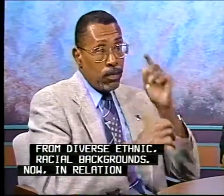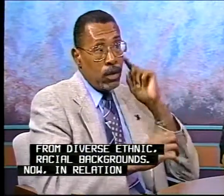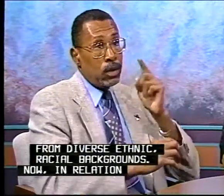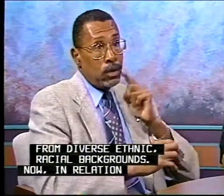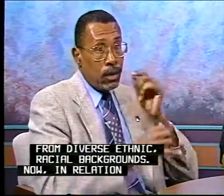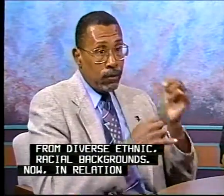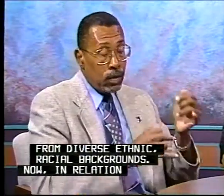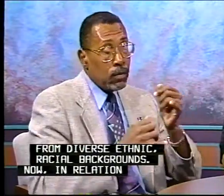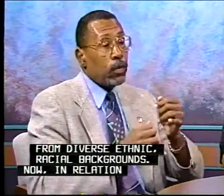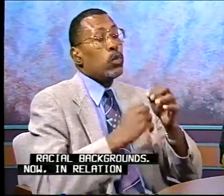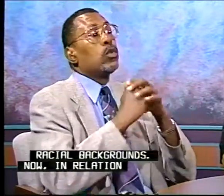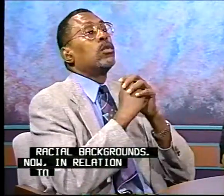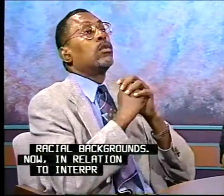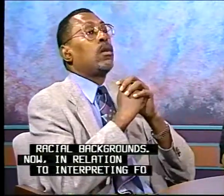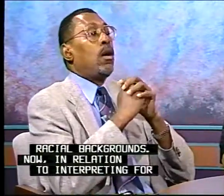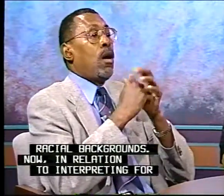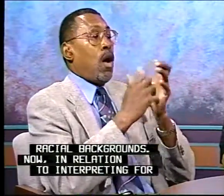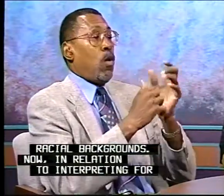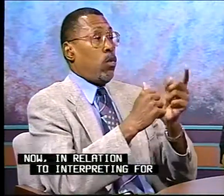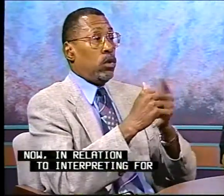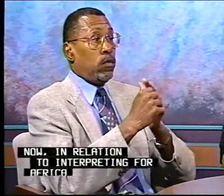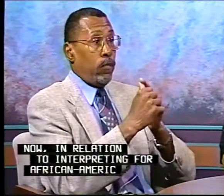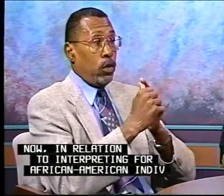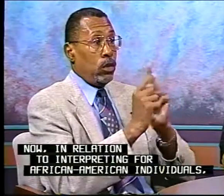Now, in relation to interpreting for African-American individuals,